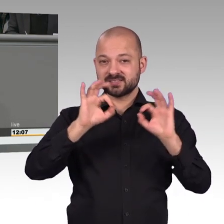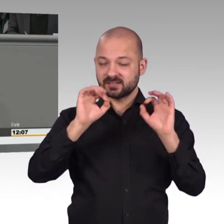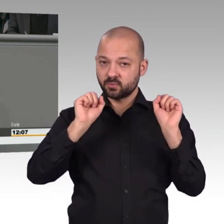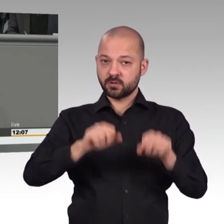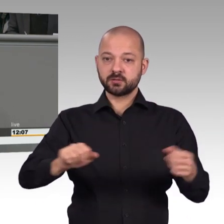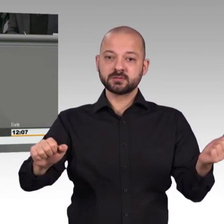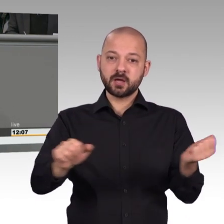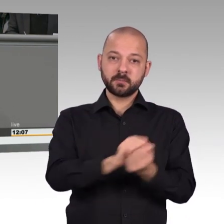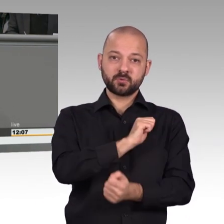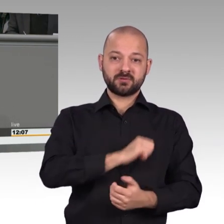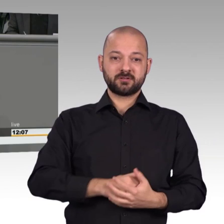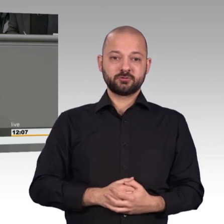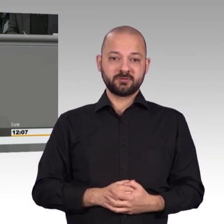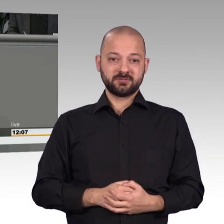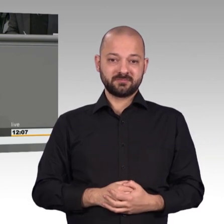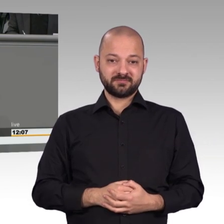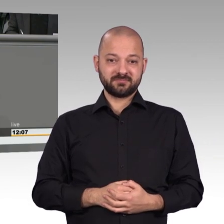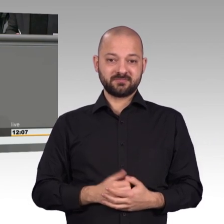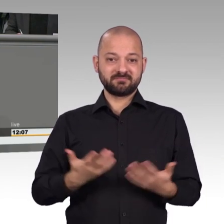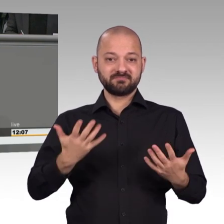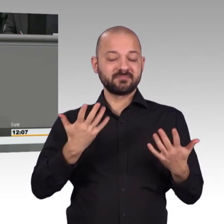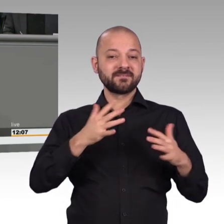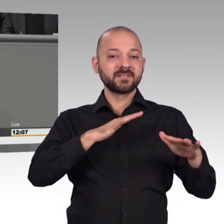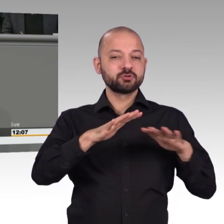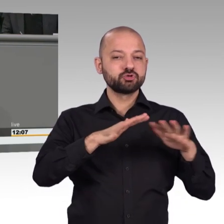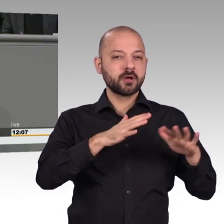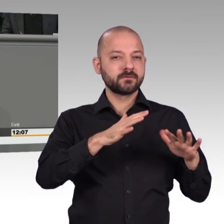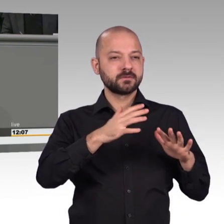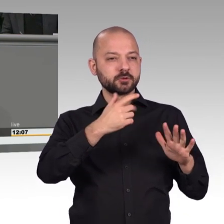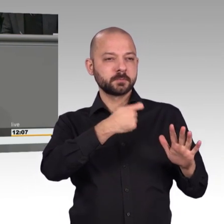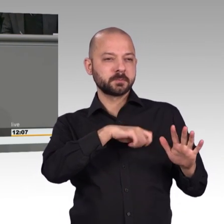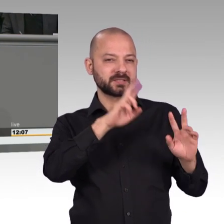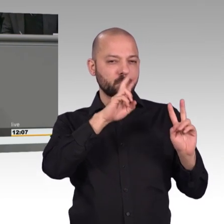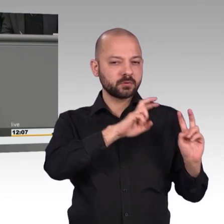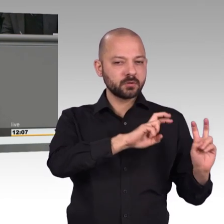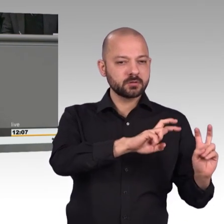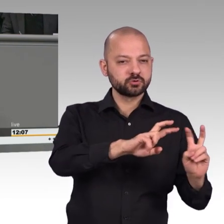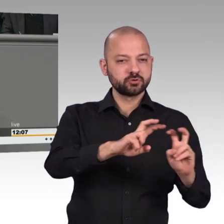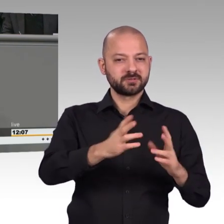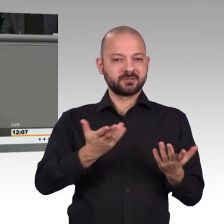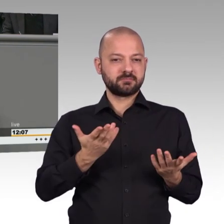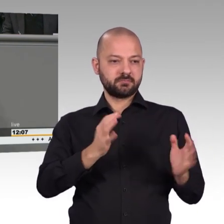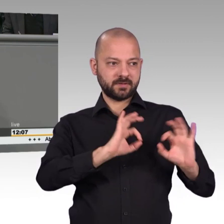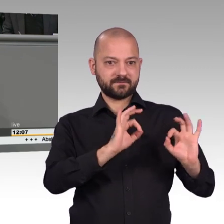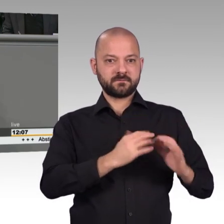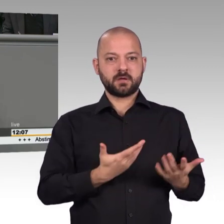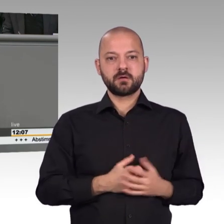tausendfach in der digitalen Welt täglich stattfindet. Wir reden in einer Zeit, in der